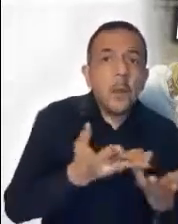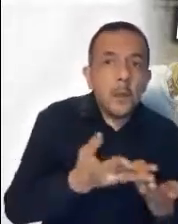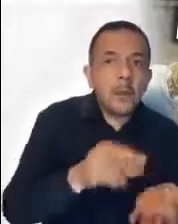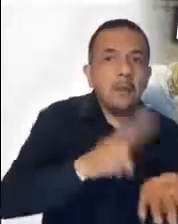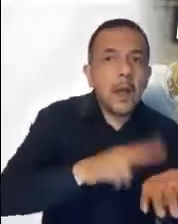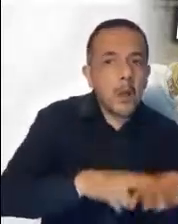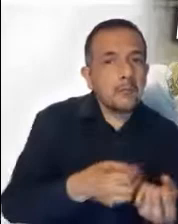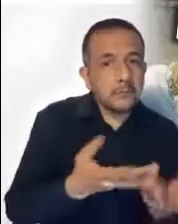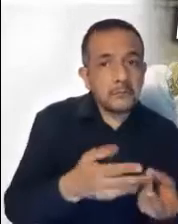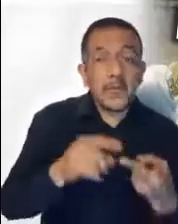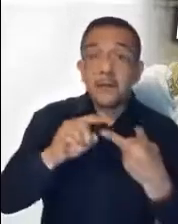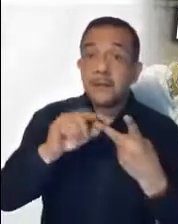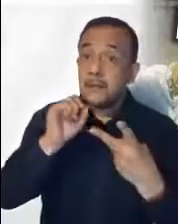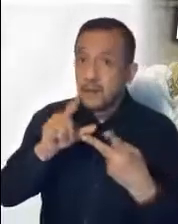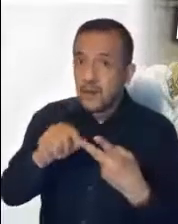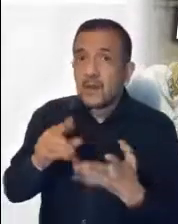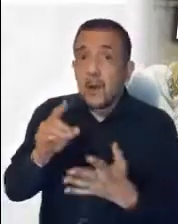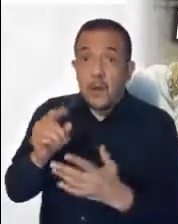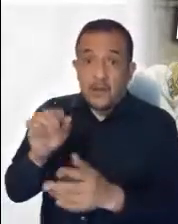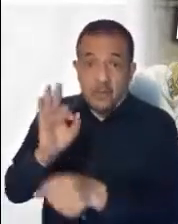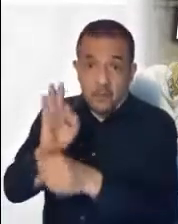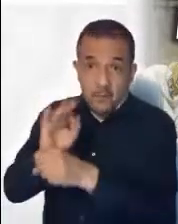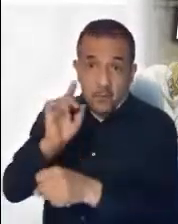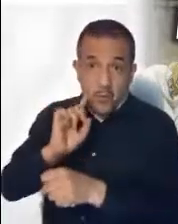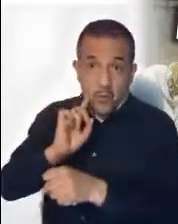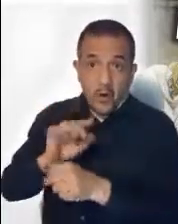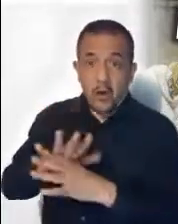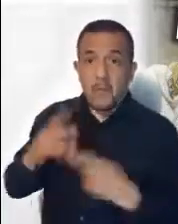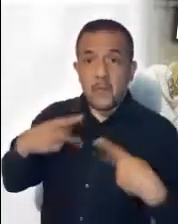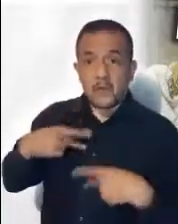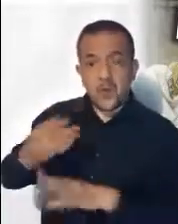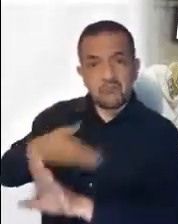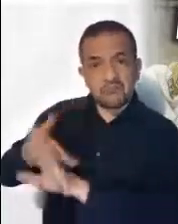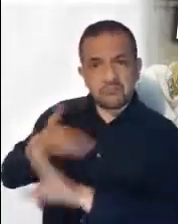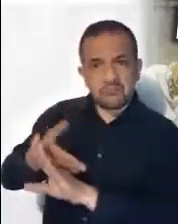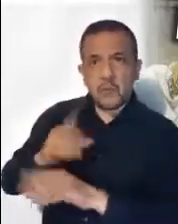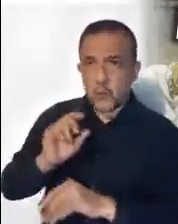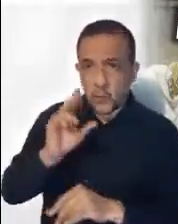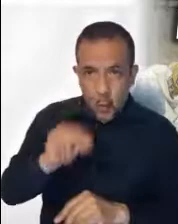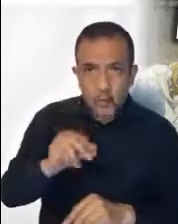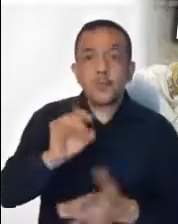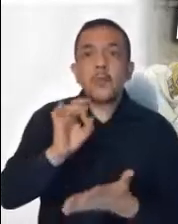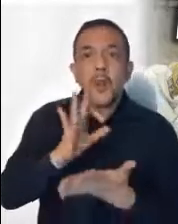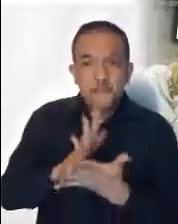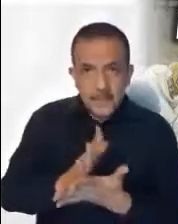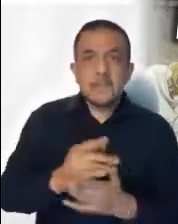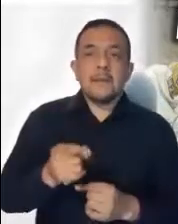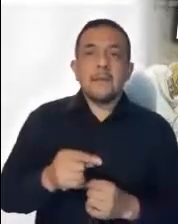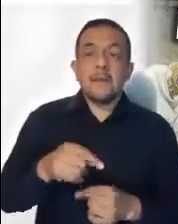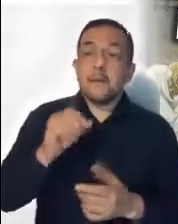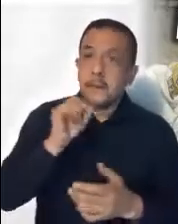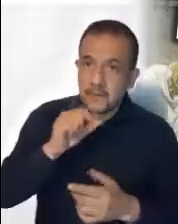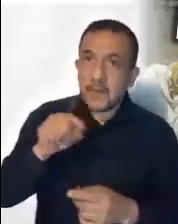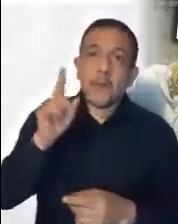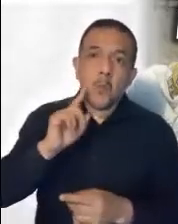solamente defender a una mujer de los acusadores, sino hacerla que se levante y reintegre. No es solamente